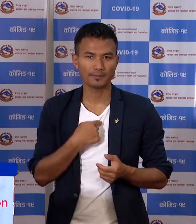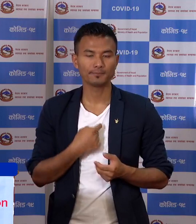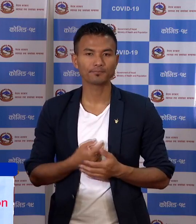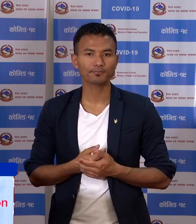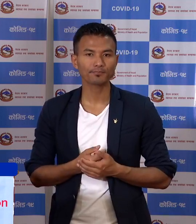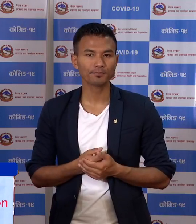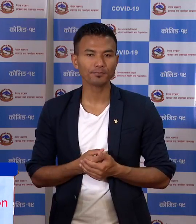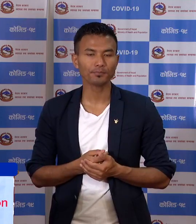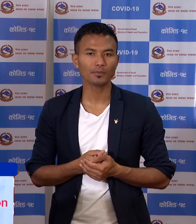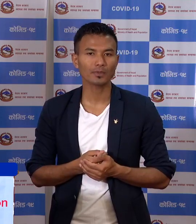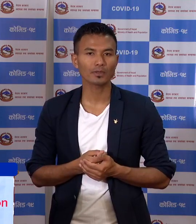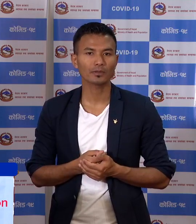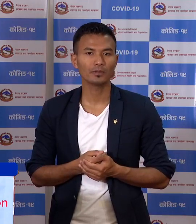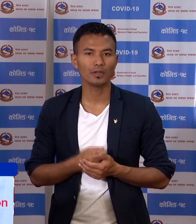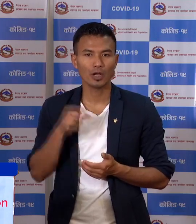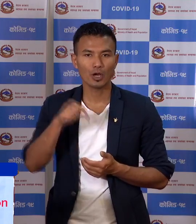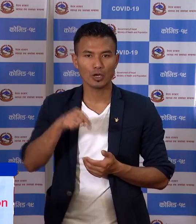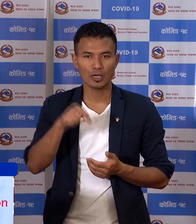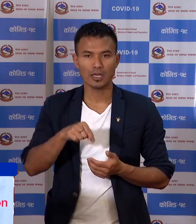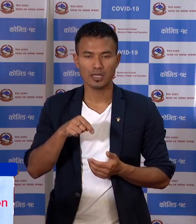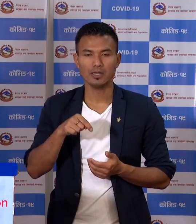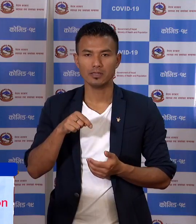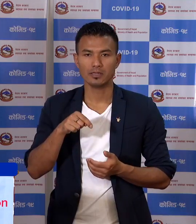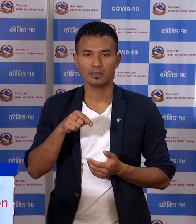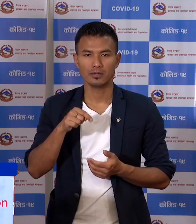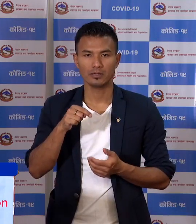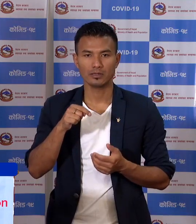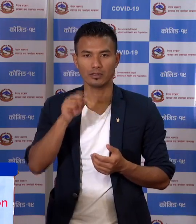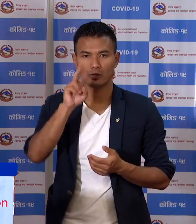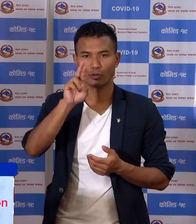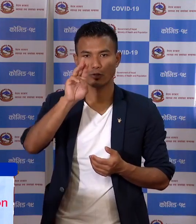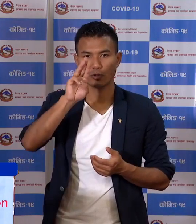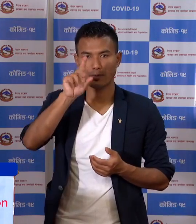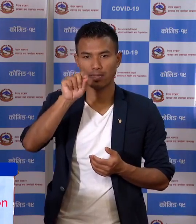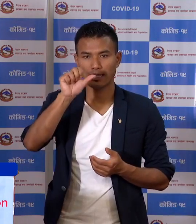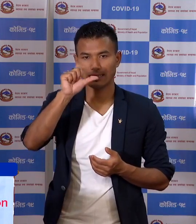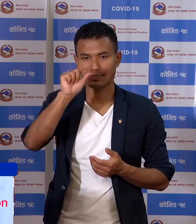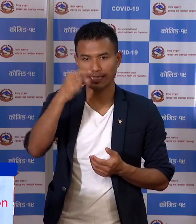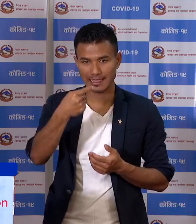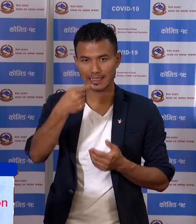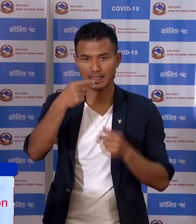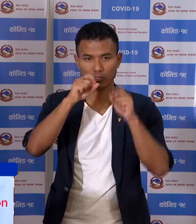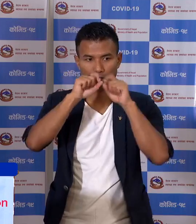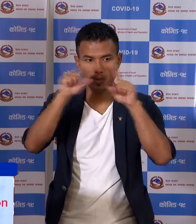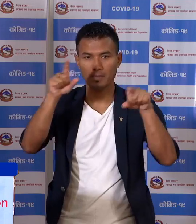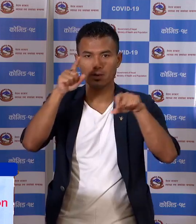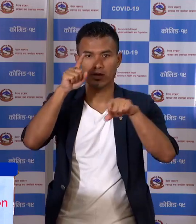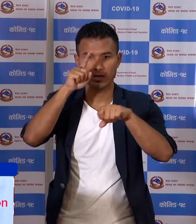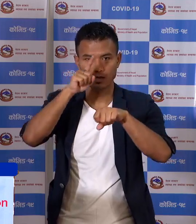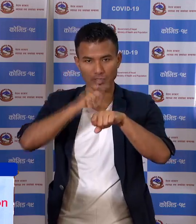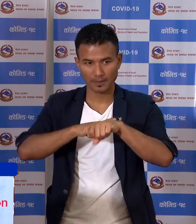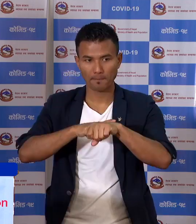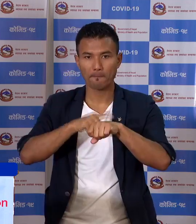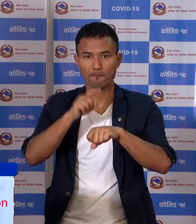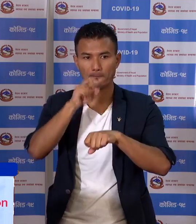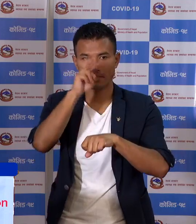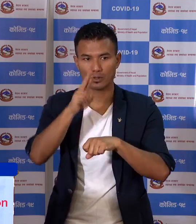हानी अईले यो रमाजान समापन हुदैगरेको अबस्था